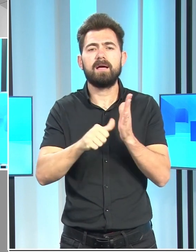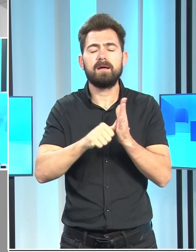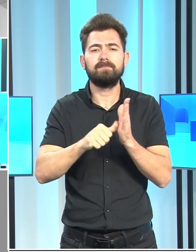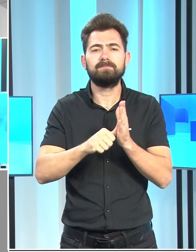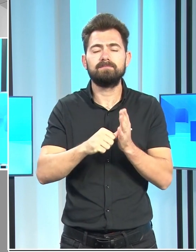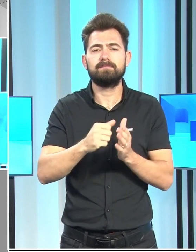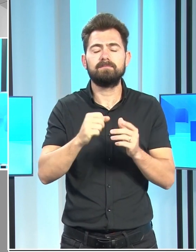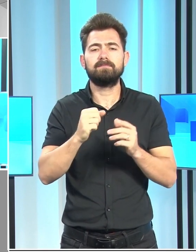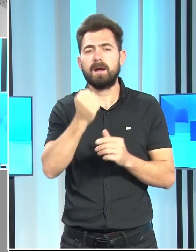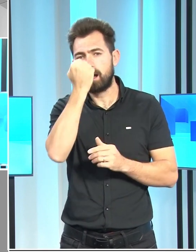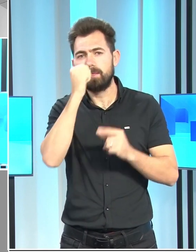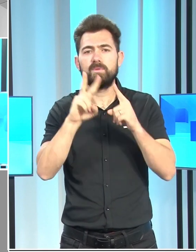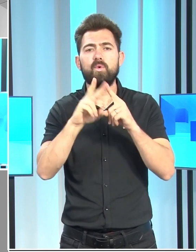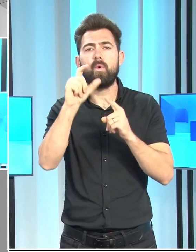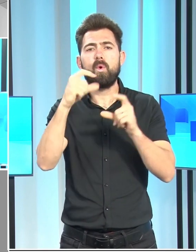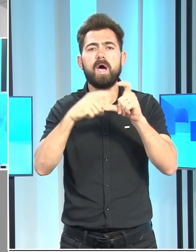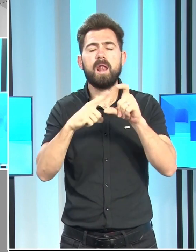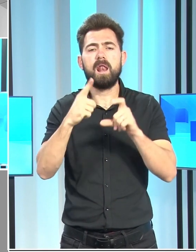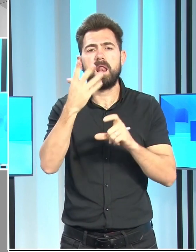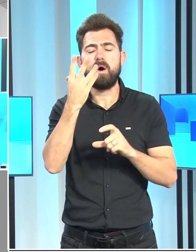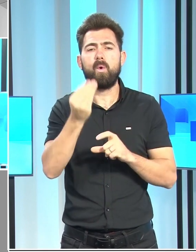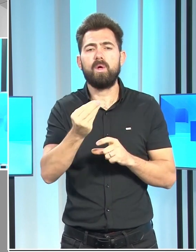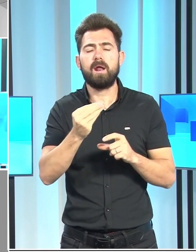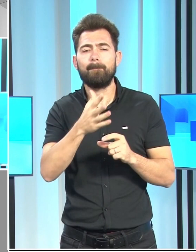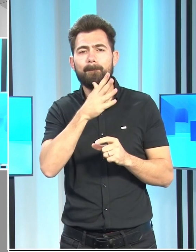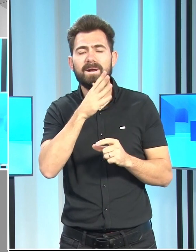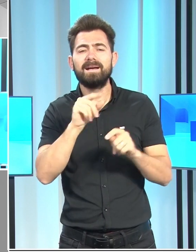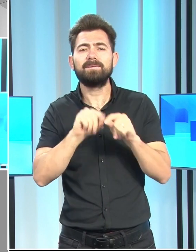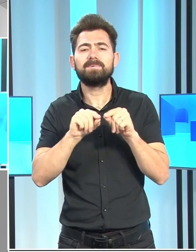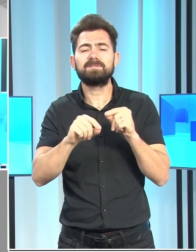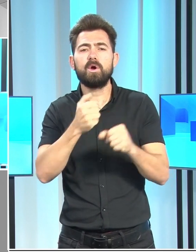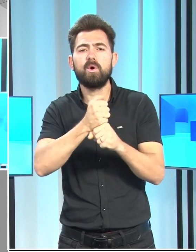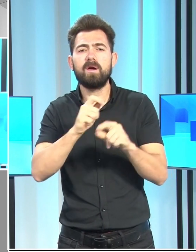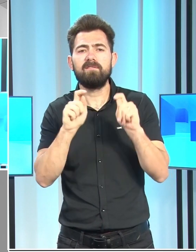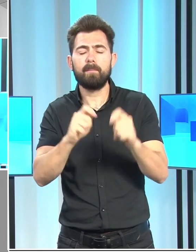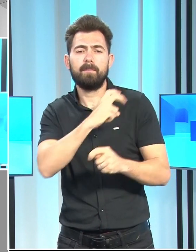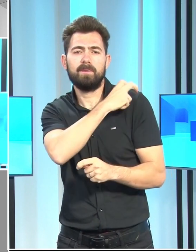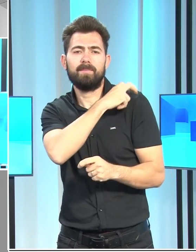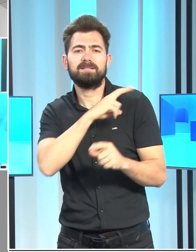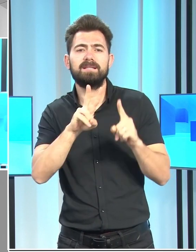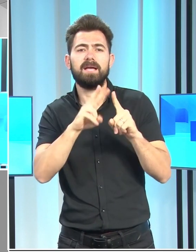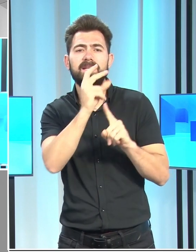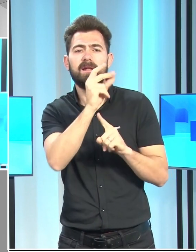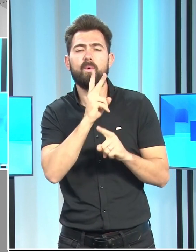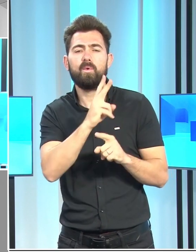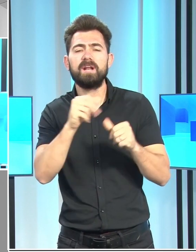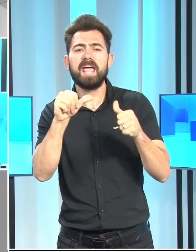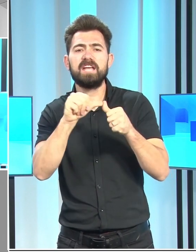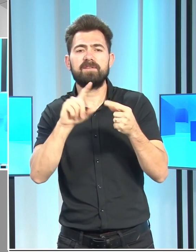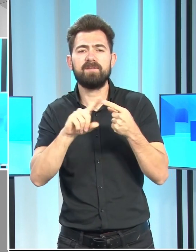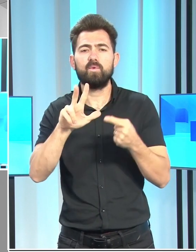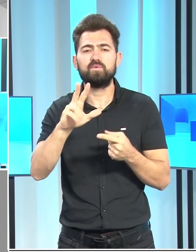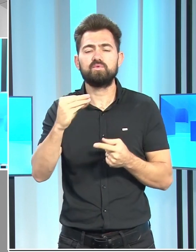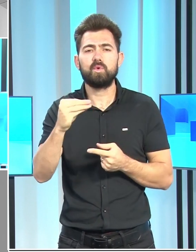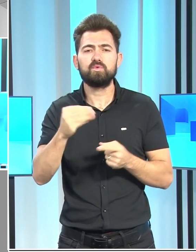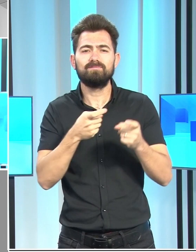tarihe Kandı Noel olarak geçen Kıbrıs'ta görev yapan Binbaşı Nihat İlhan'ın eşi ve 3